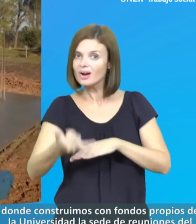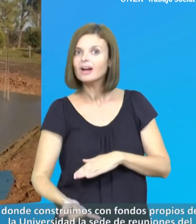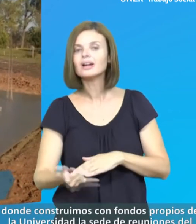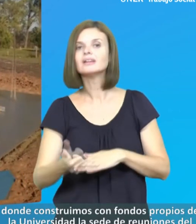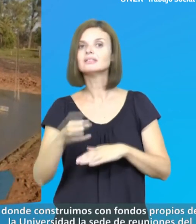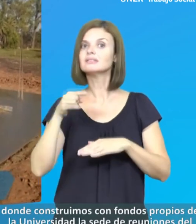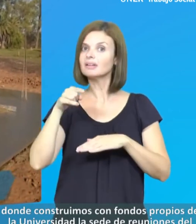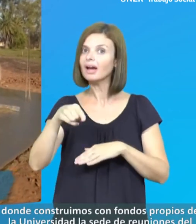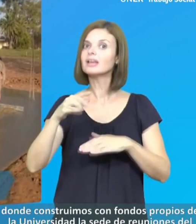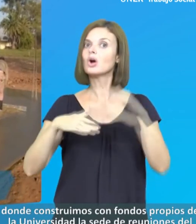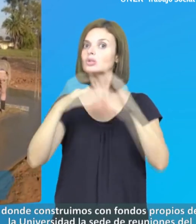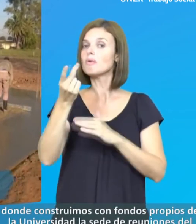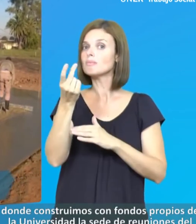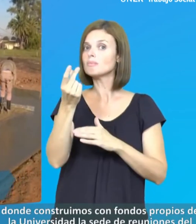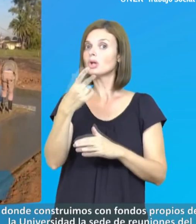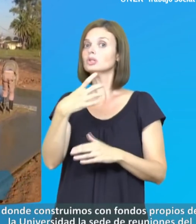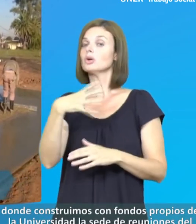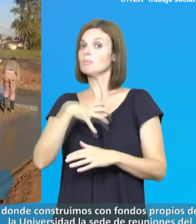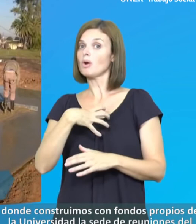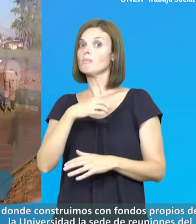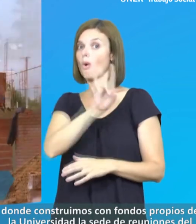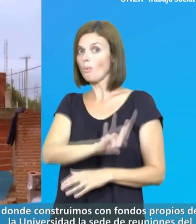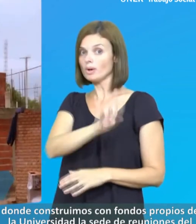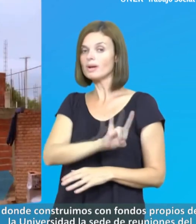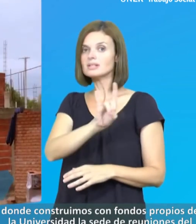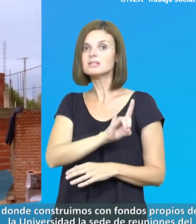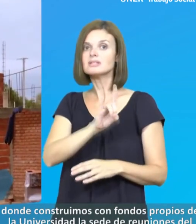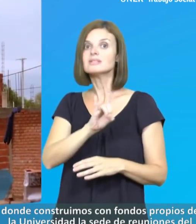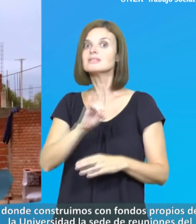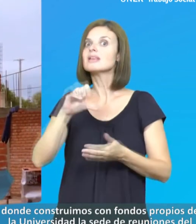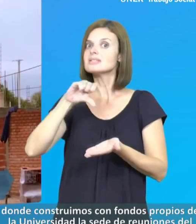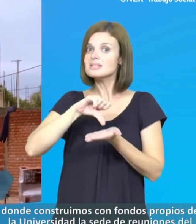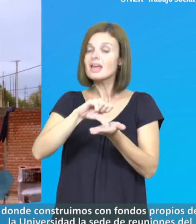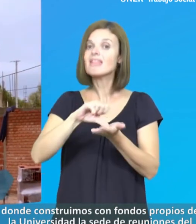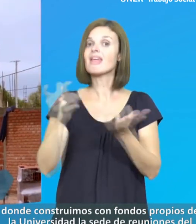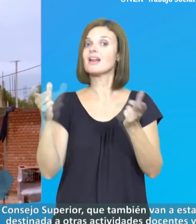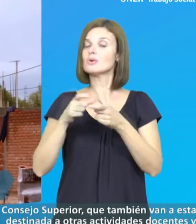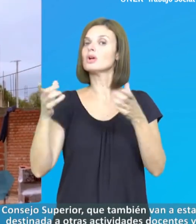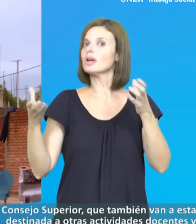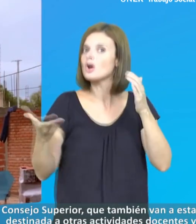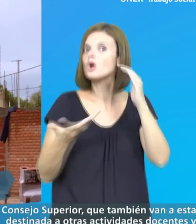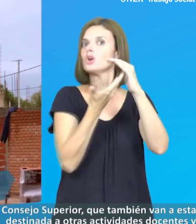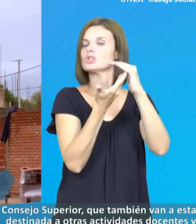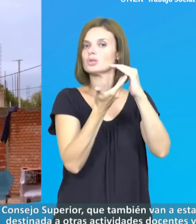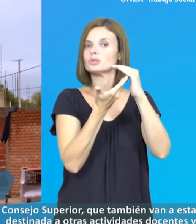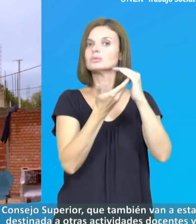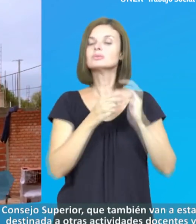¿Qué es sede de reuniones del Consejo Superior?